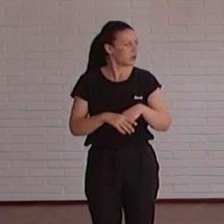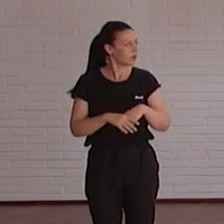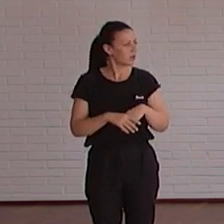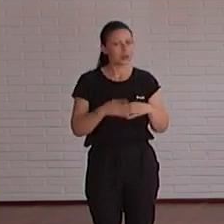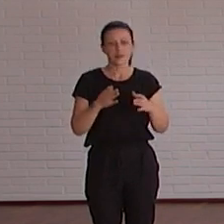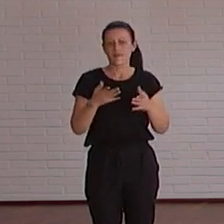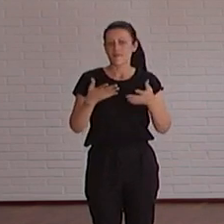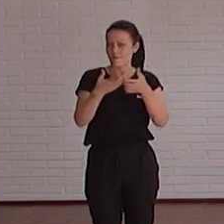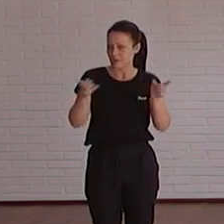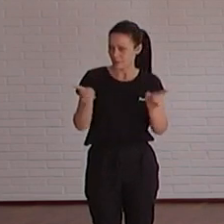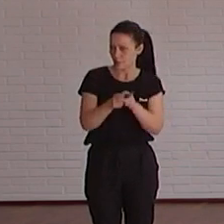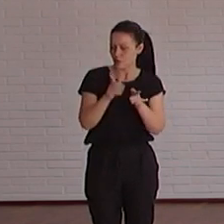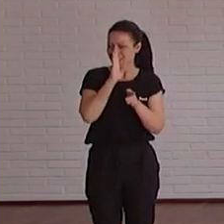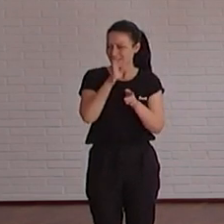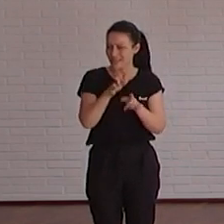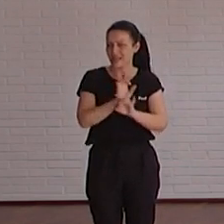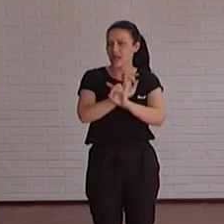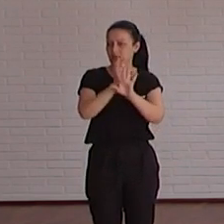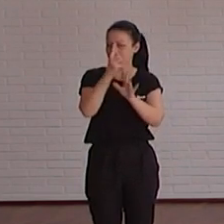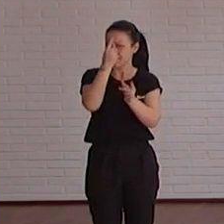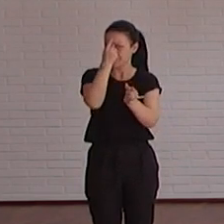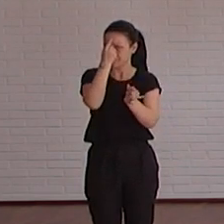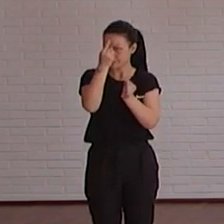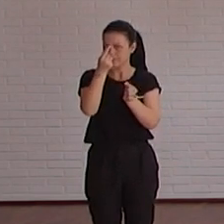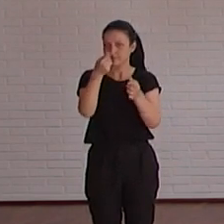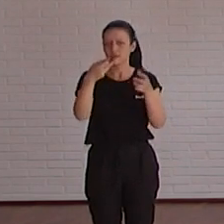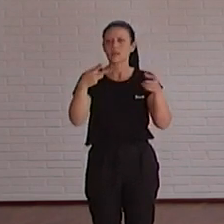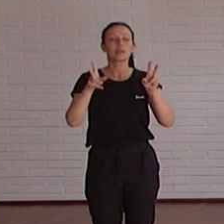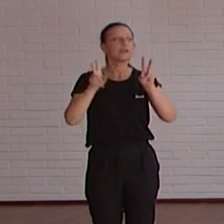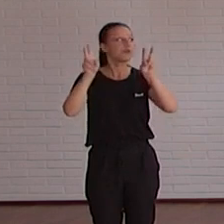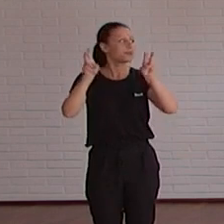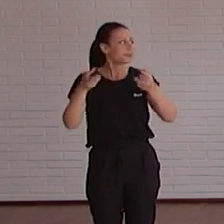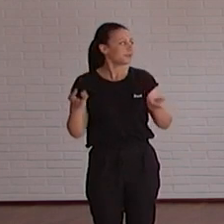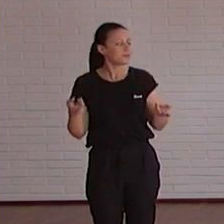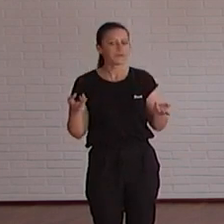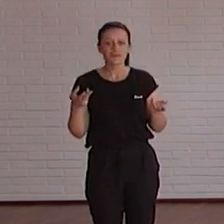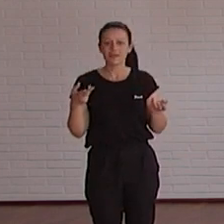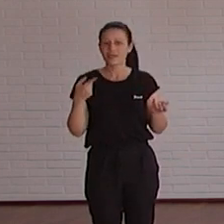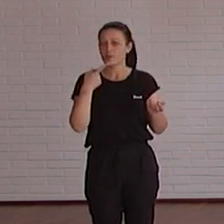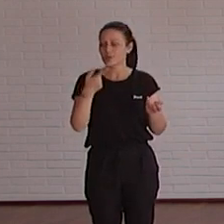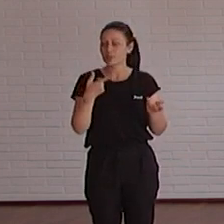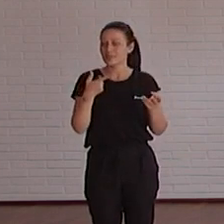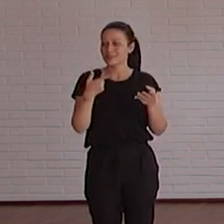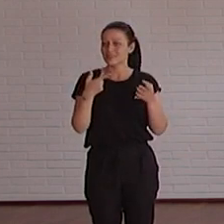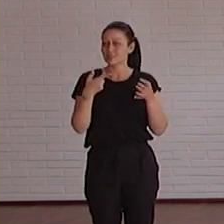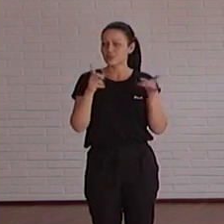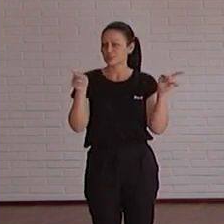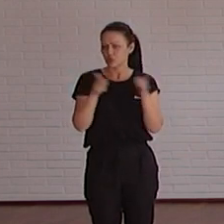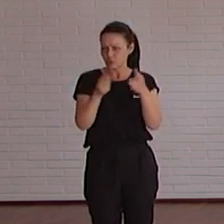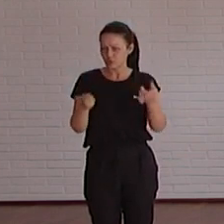cortas frases directas frases claras concisas titulares en los que en lo que quieras decir lo digas o sea no